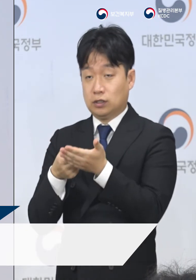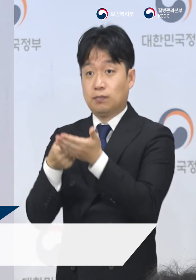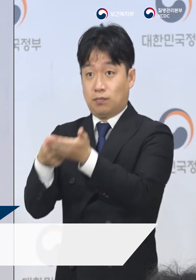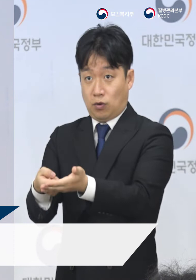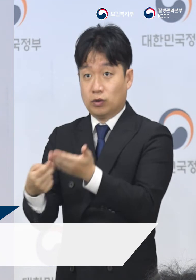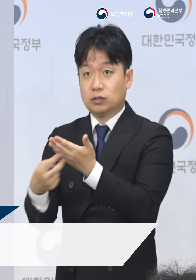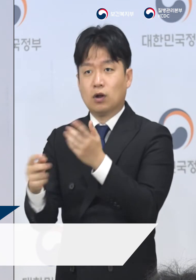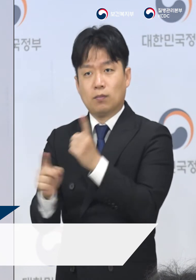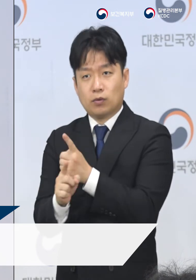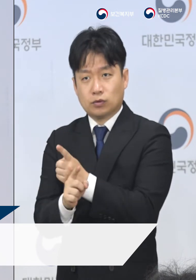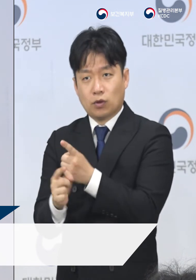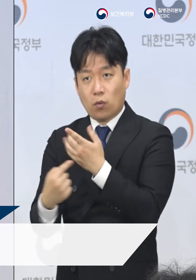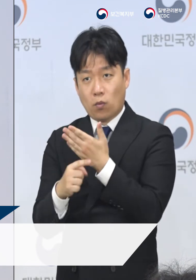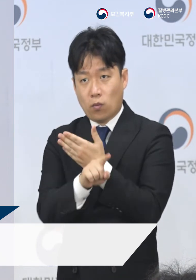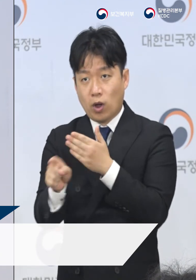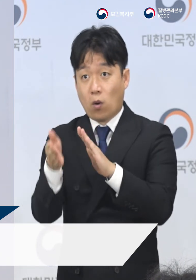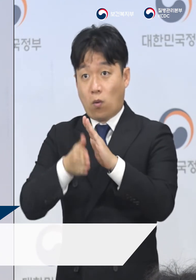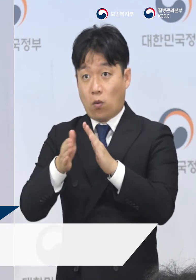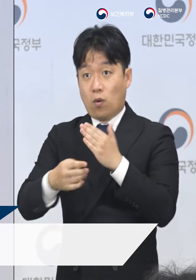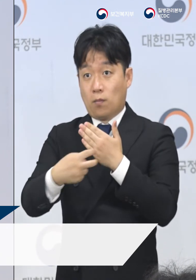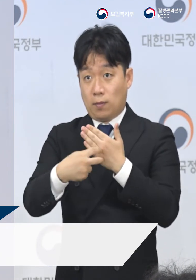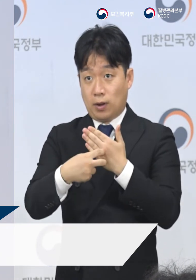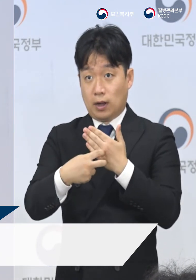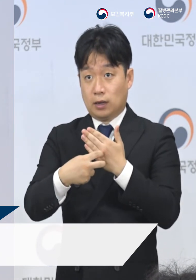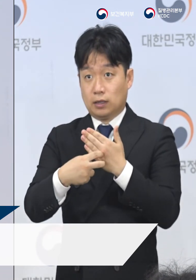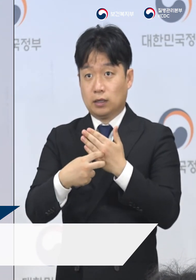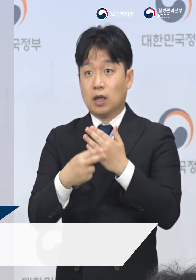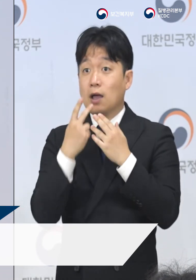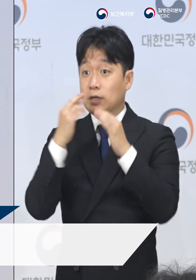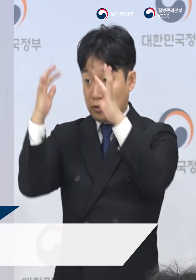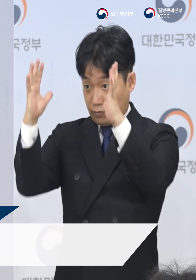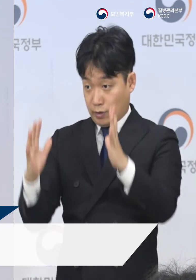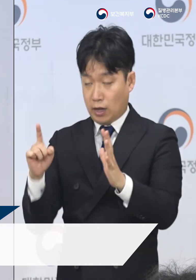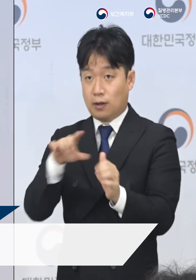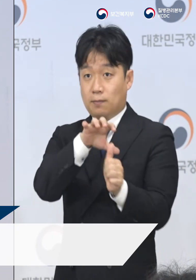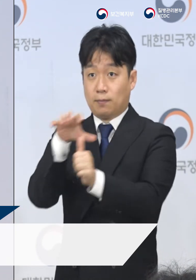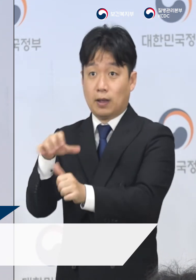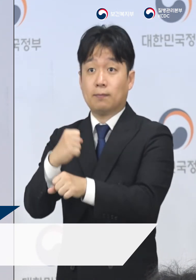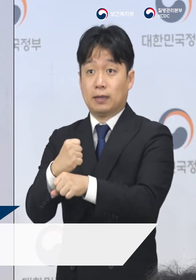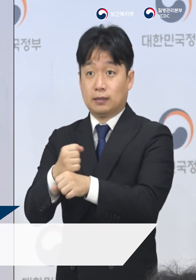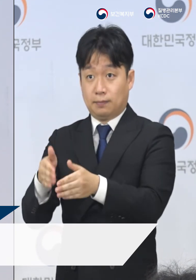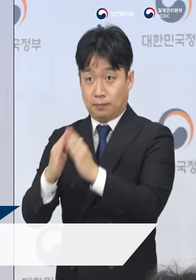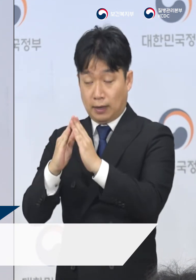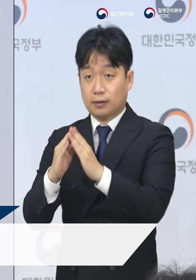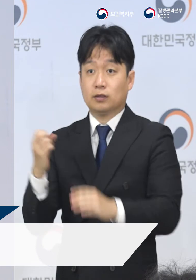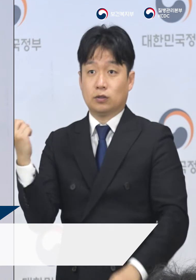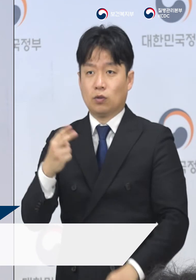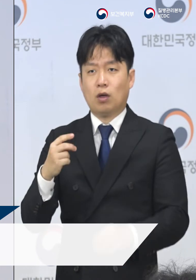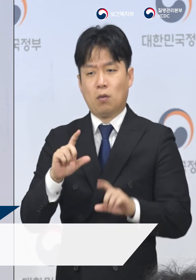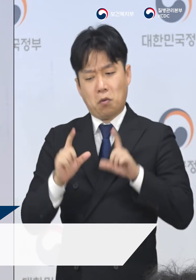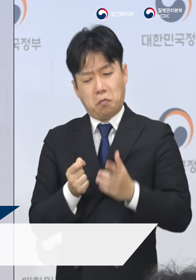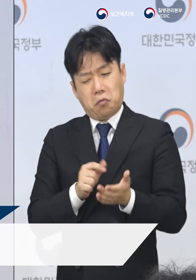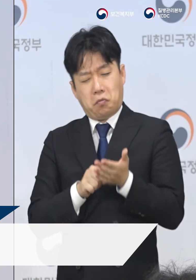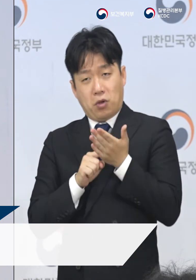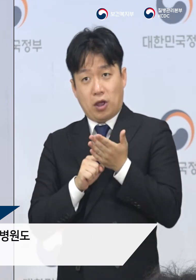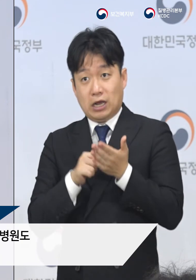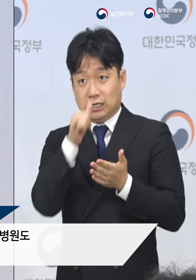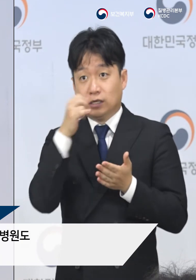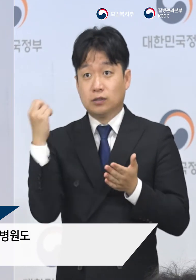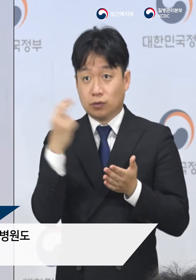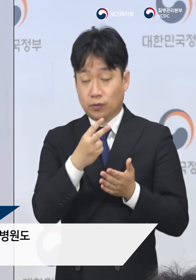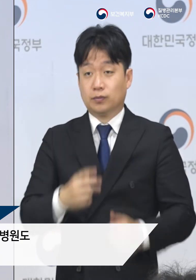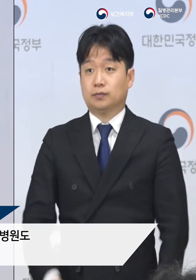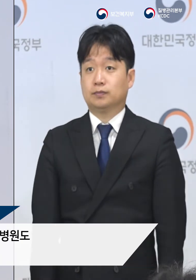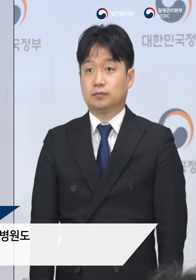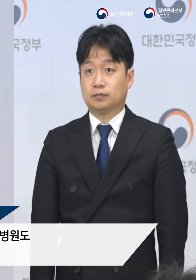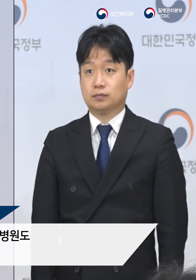지정 입원 치료 병상 외에도 공공과 민간 병원의 음압병실을 최대한 확보하고 경증